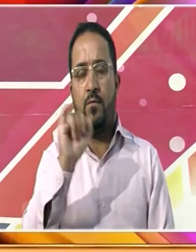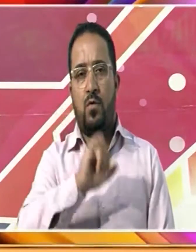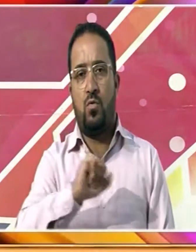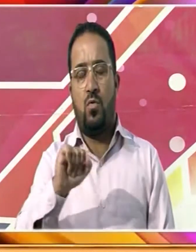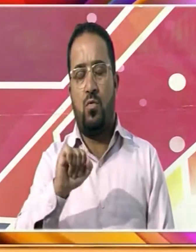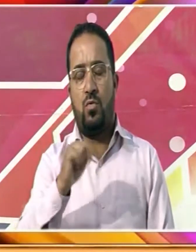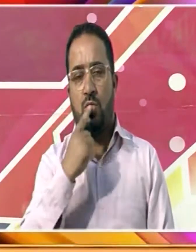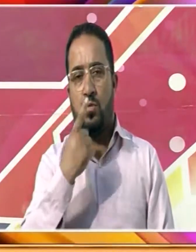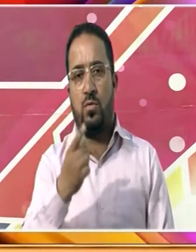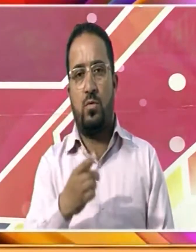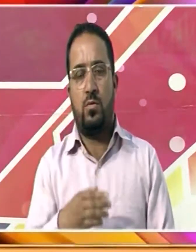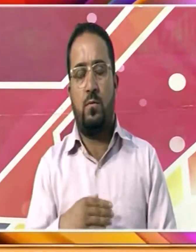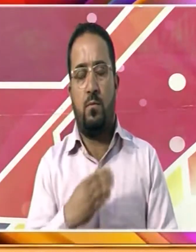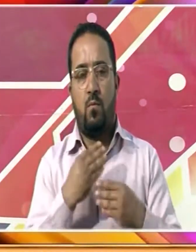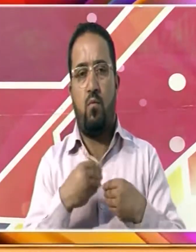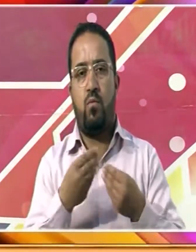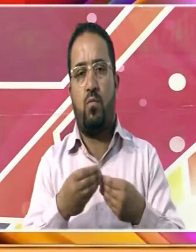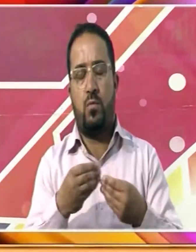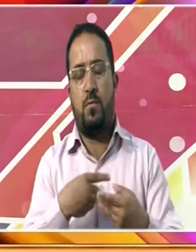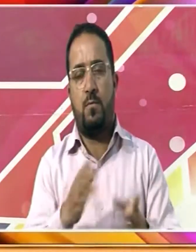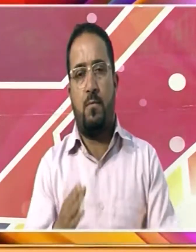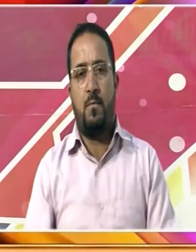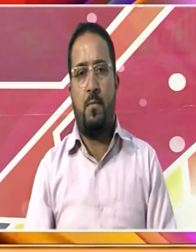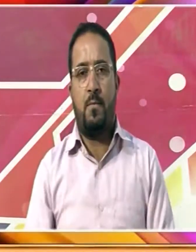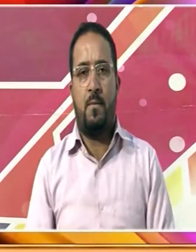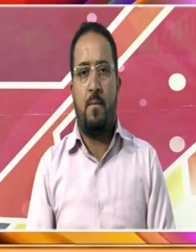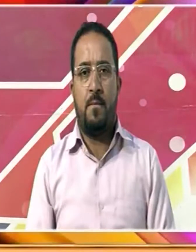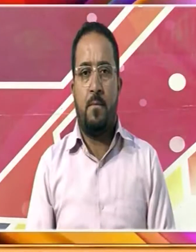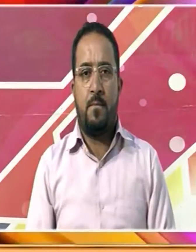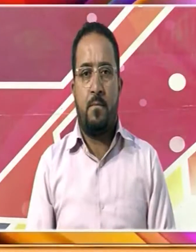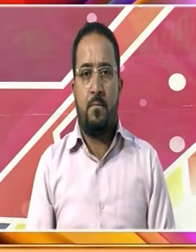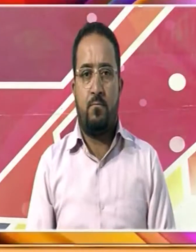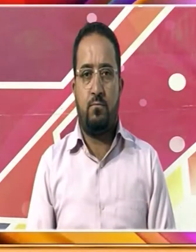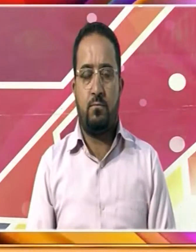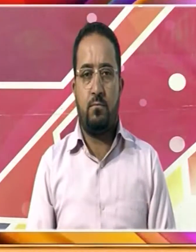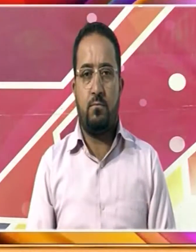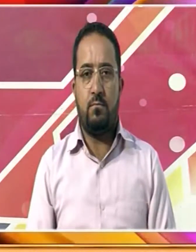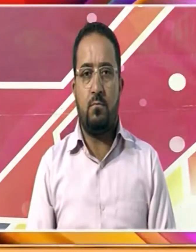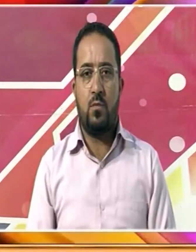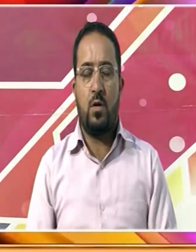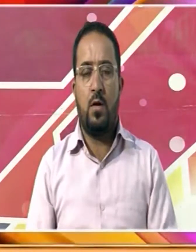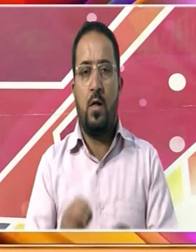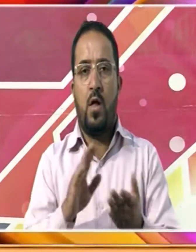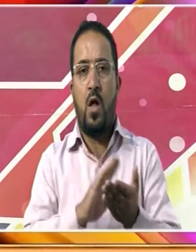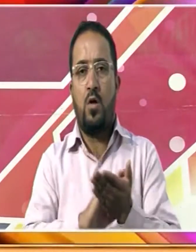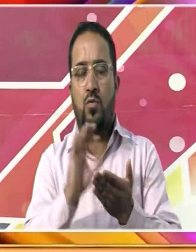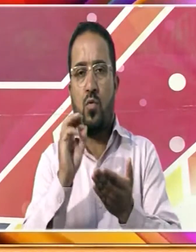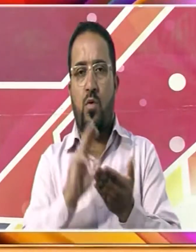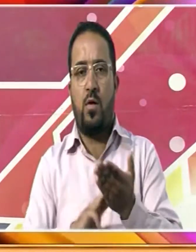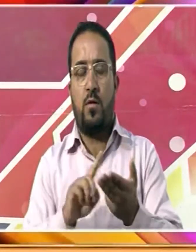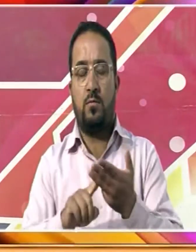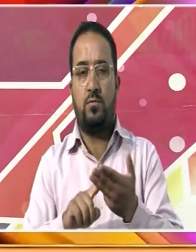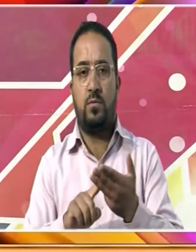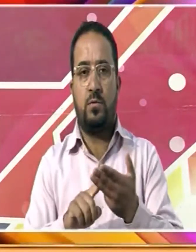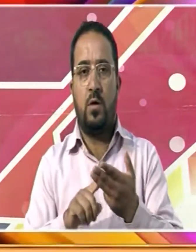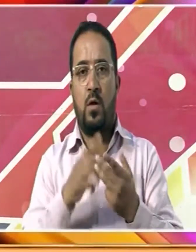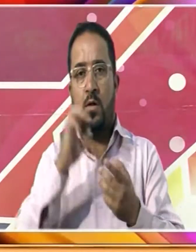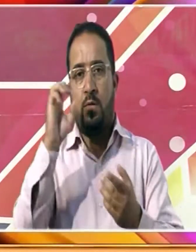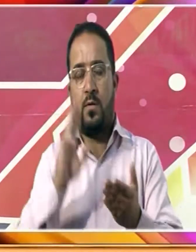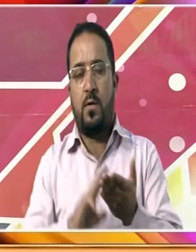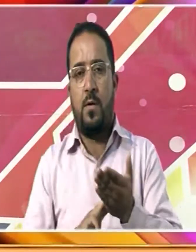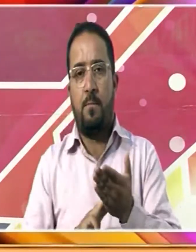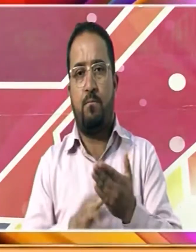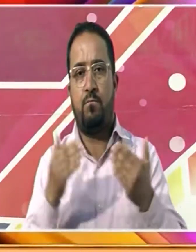روپے ایکس گریشہ ریلیف دینے کا اعلان کیا ہے دریانسنا وزیر داخلہ امیر شاہ نے اتراخن کے وزیر آلہ کے ساتھ